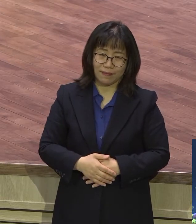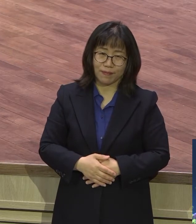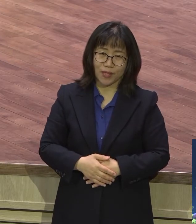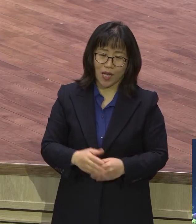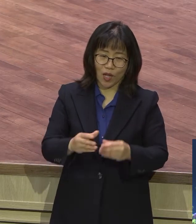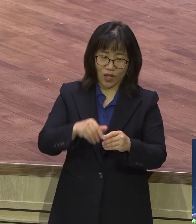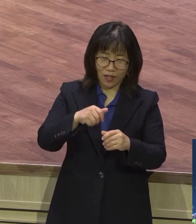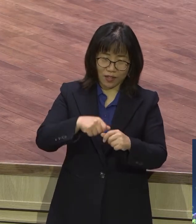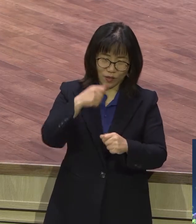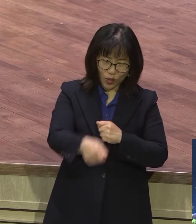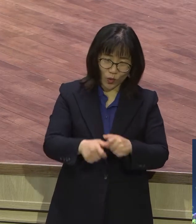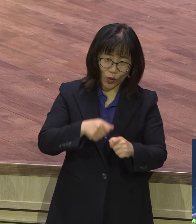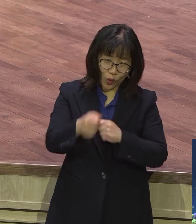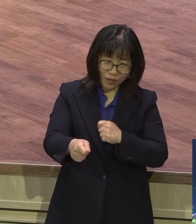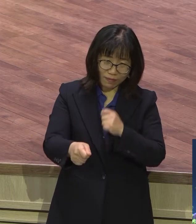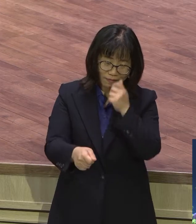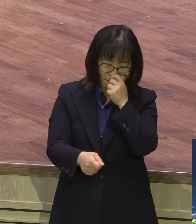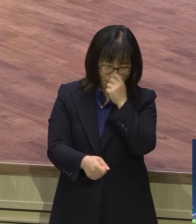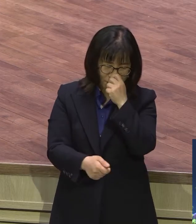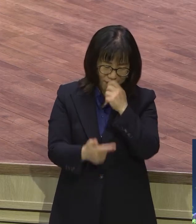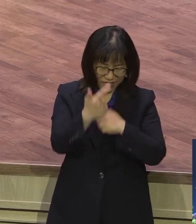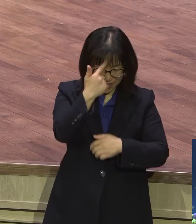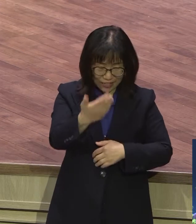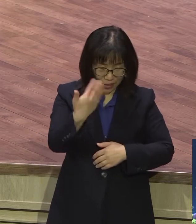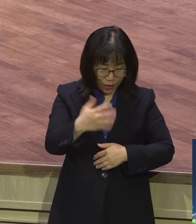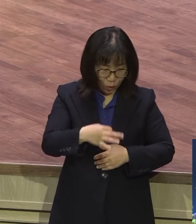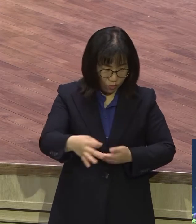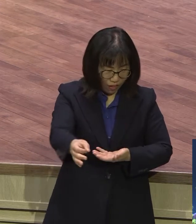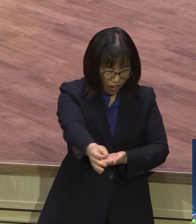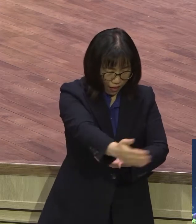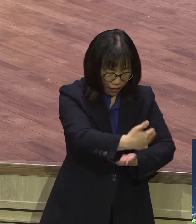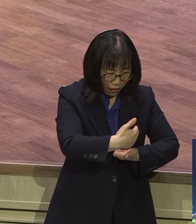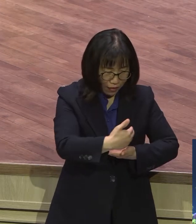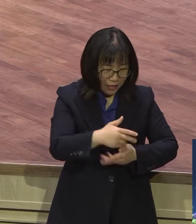노름만 하면 고소만 치면 돈 잃어 전에는 땄는데 잃어 그 정상이요